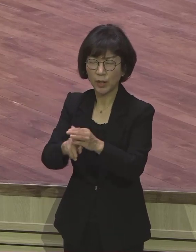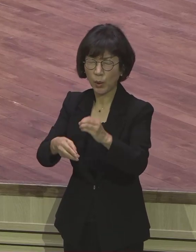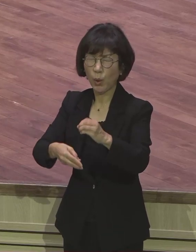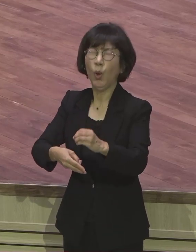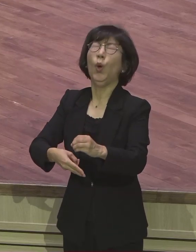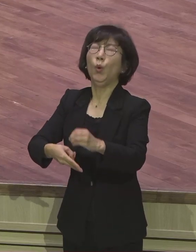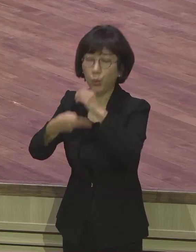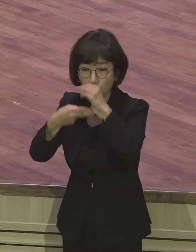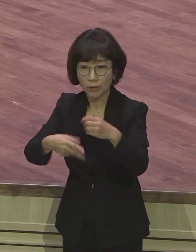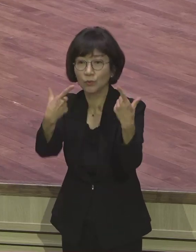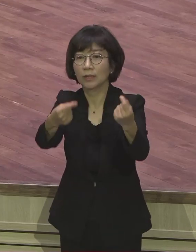불신앙은 신앙이 없는 거거든요.